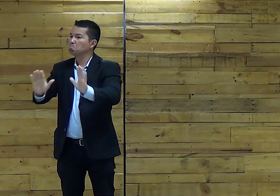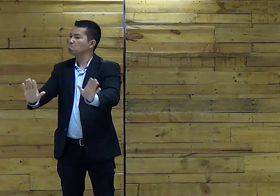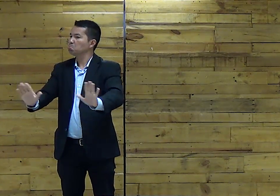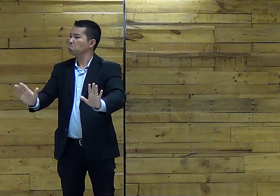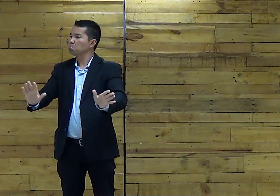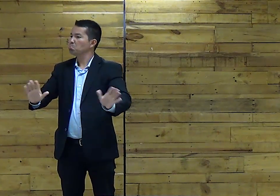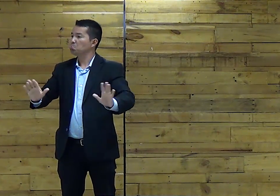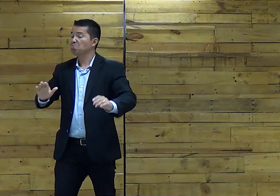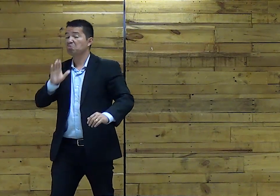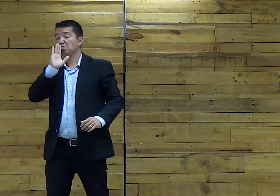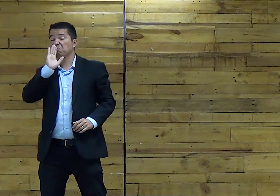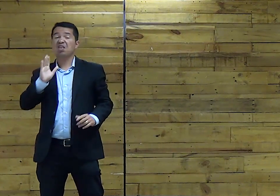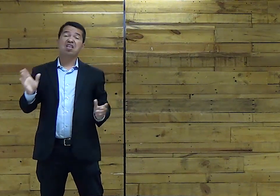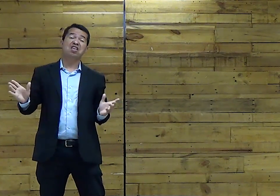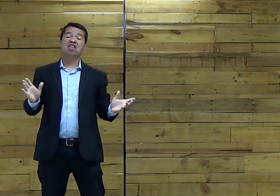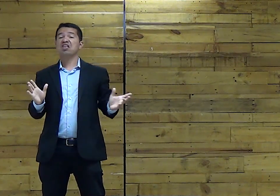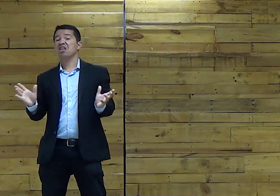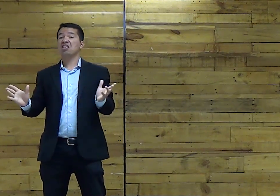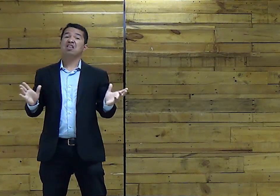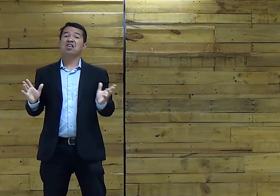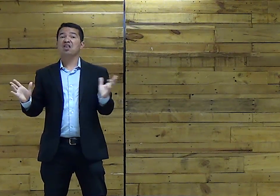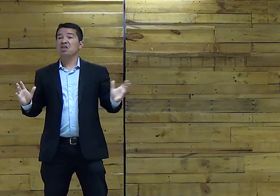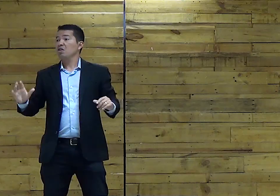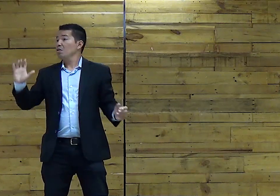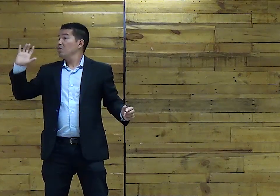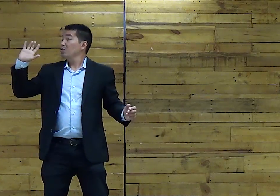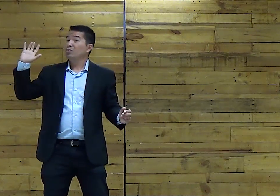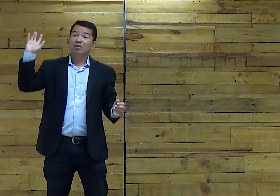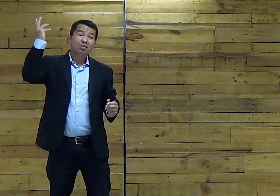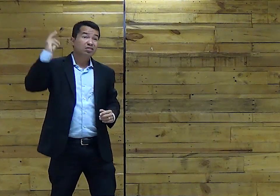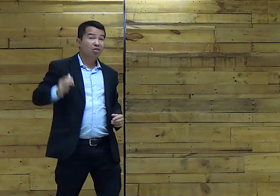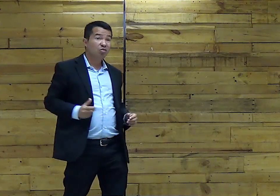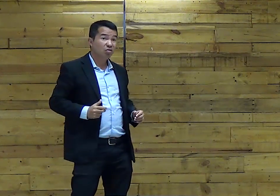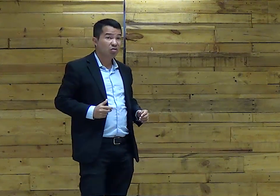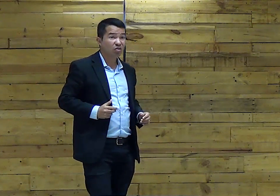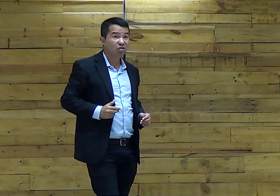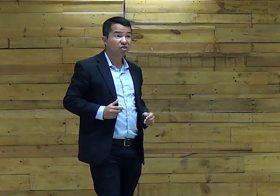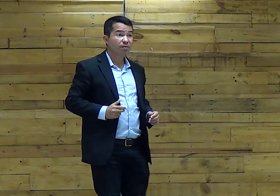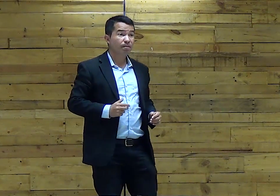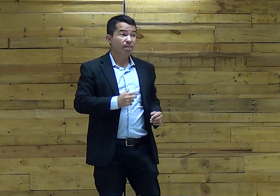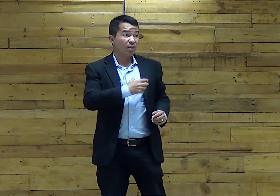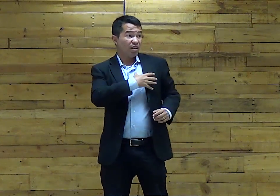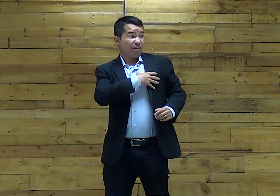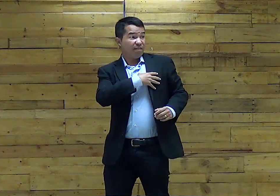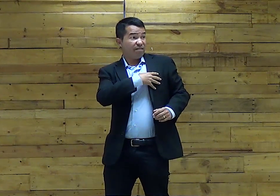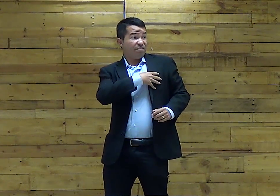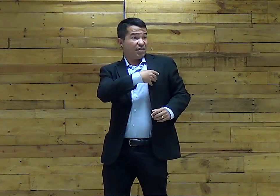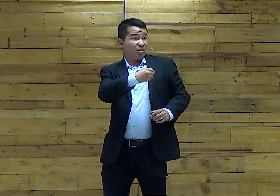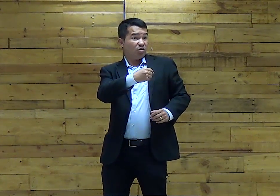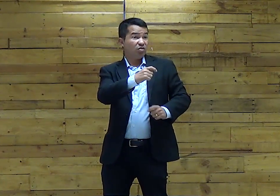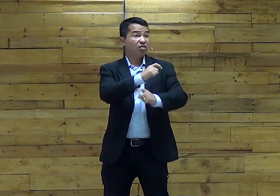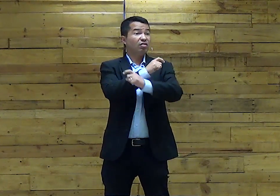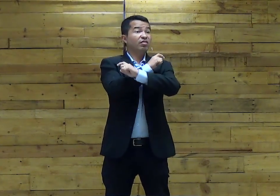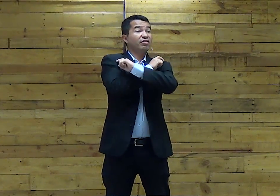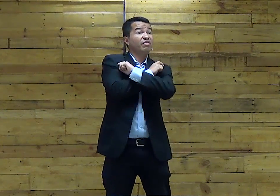fez Não O povo egípcio Não tinha nada A ver com isso Não tem nem Noção do que Está acontecendo